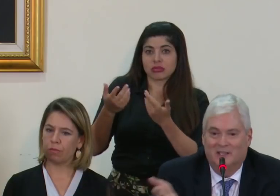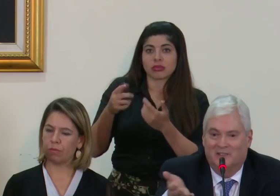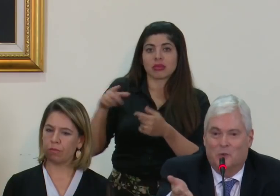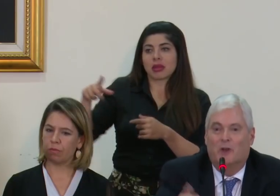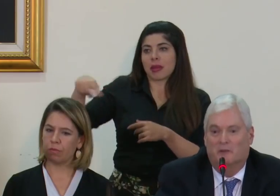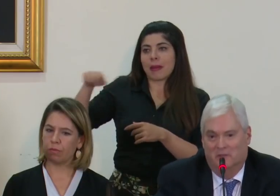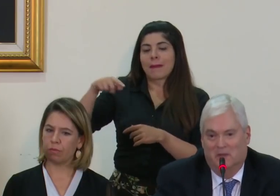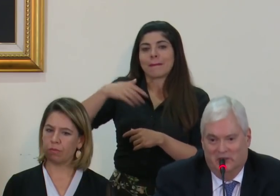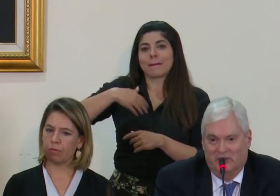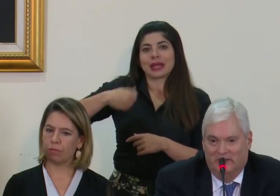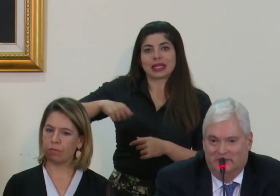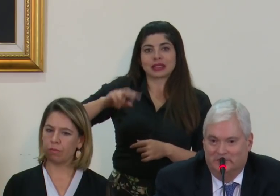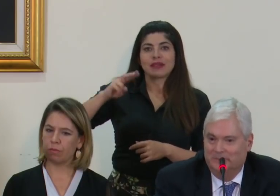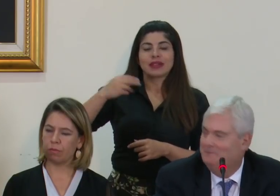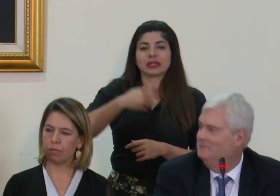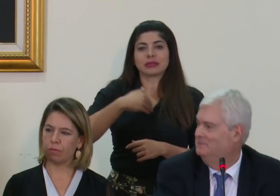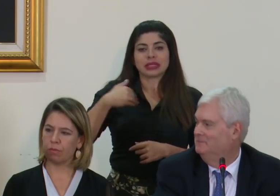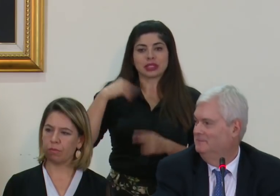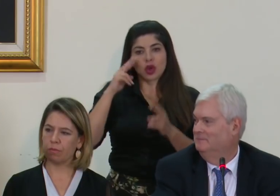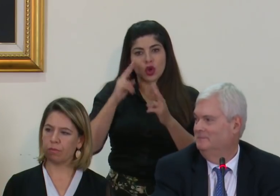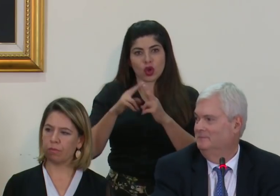señor presidente y la señora viceministra.